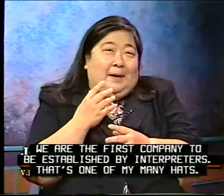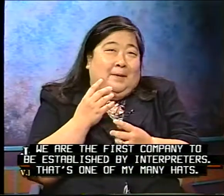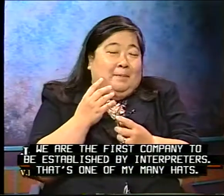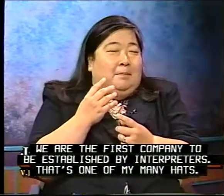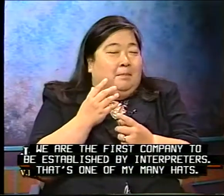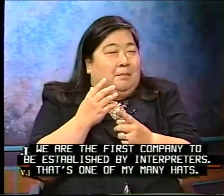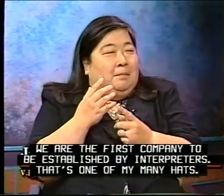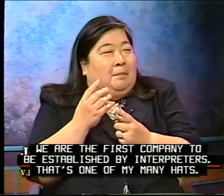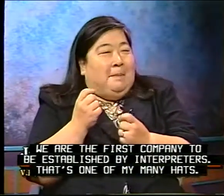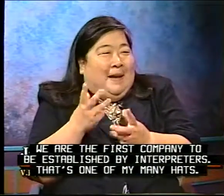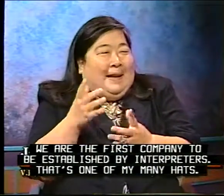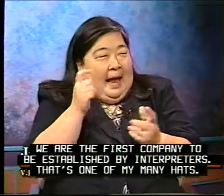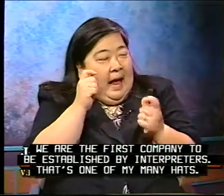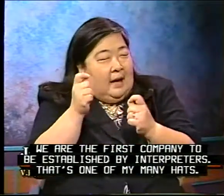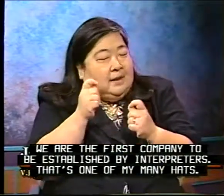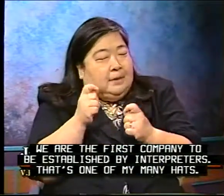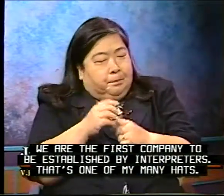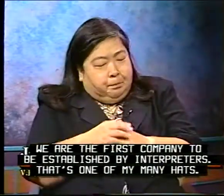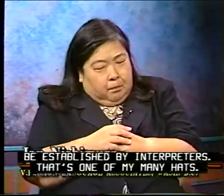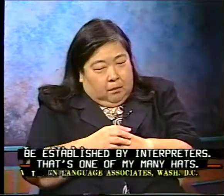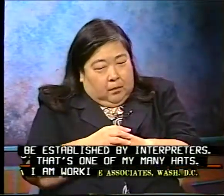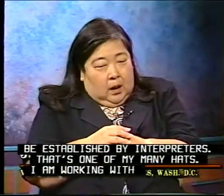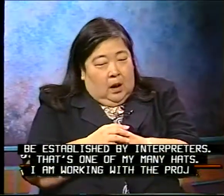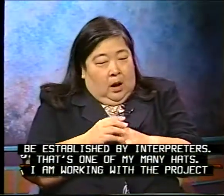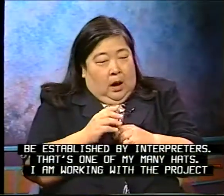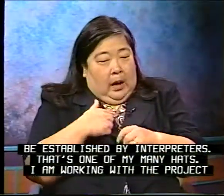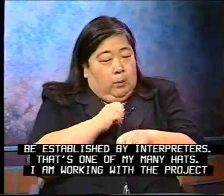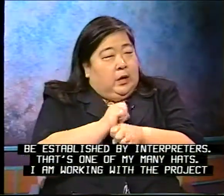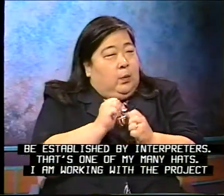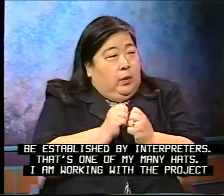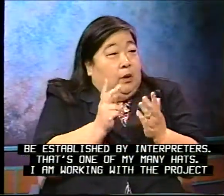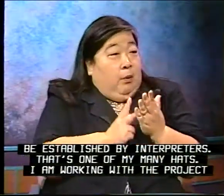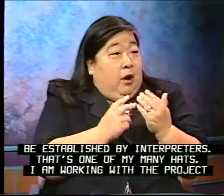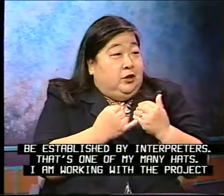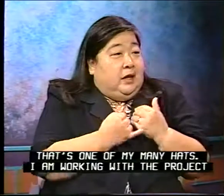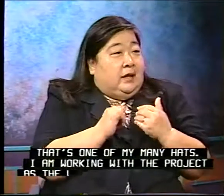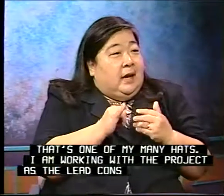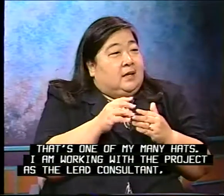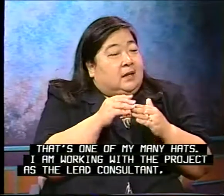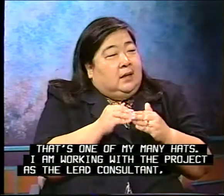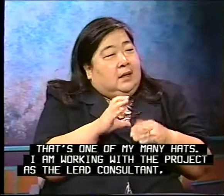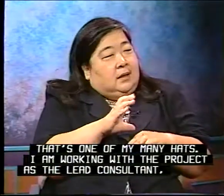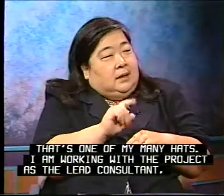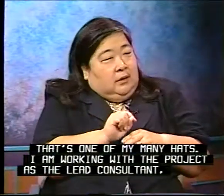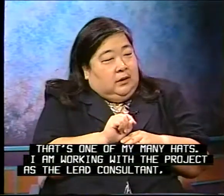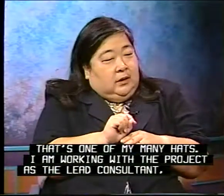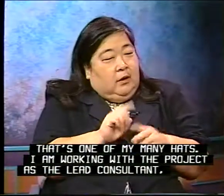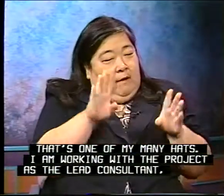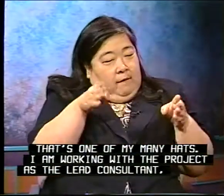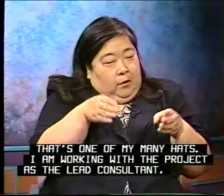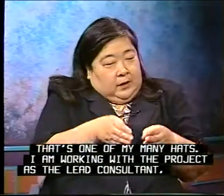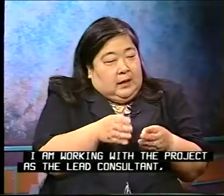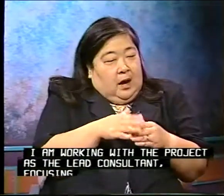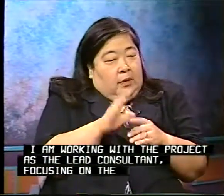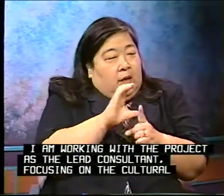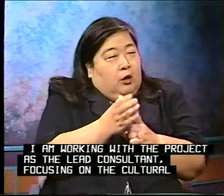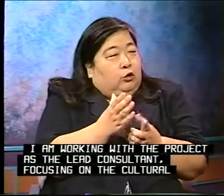many hats. I'm working with the project as the lead consultant, focusing on the cultural